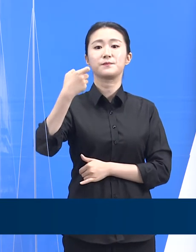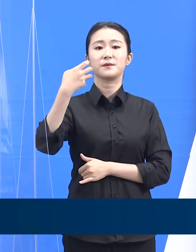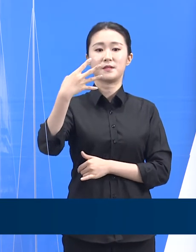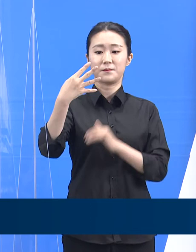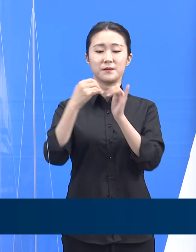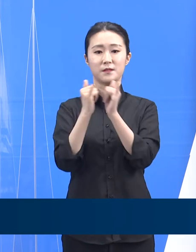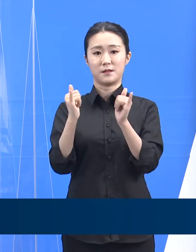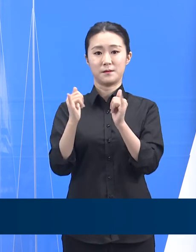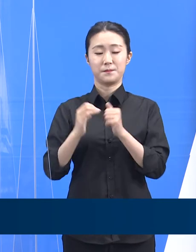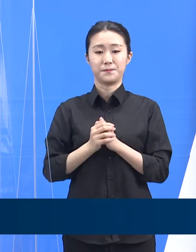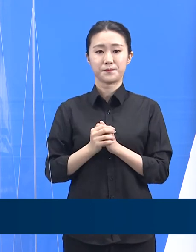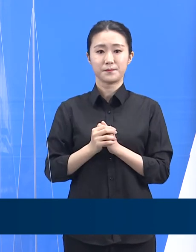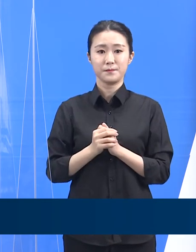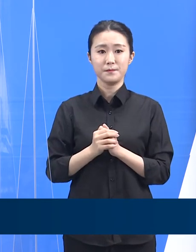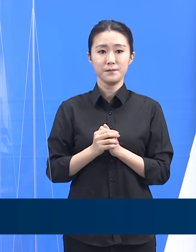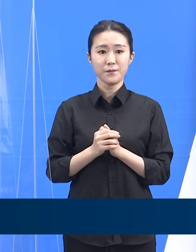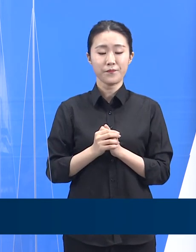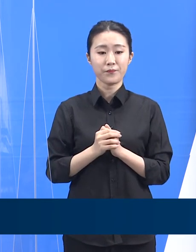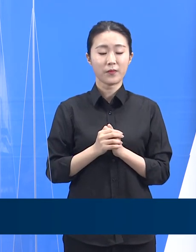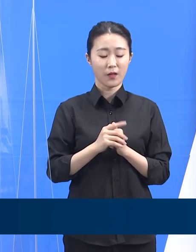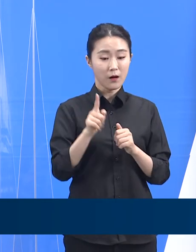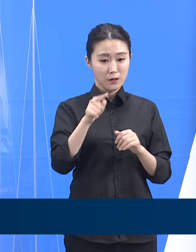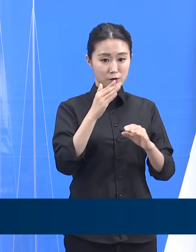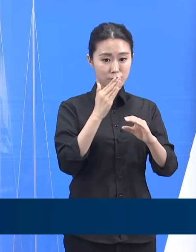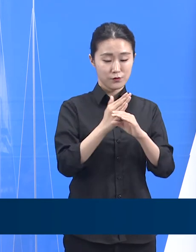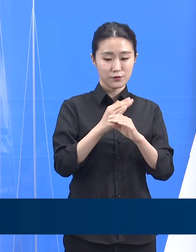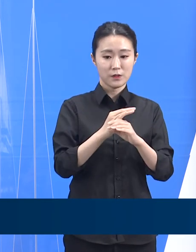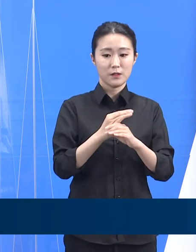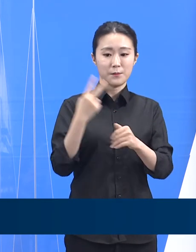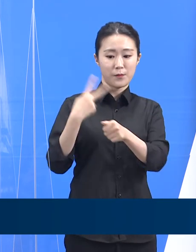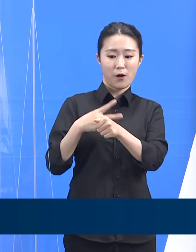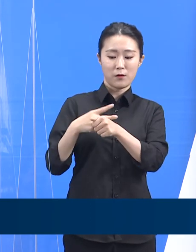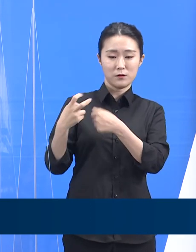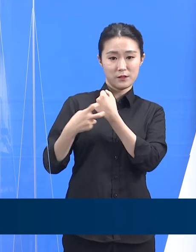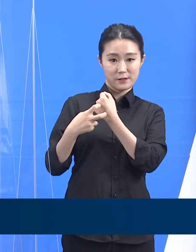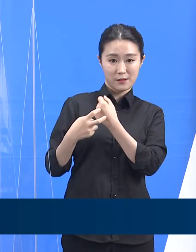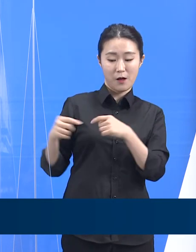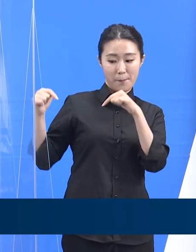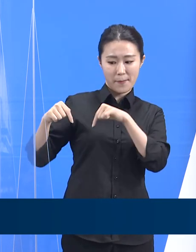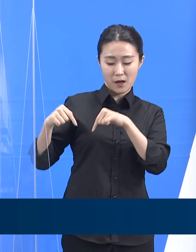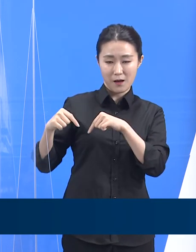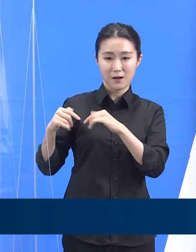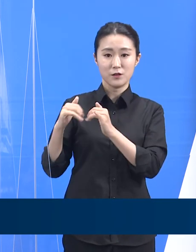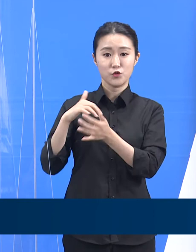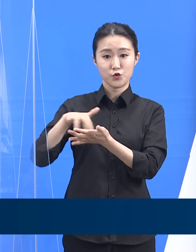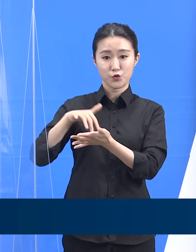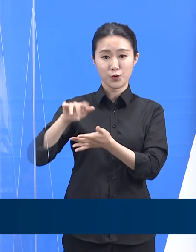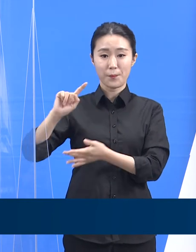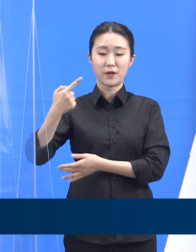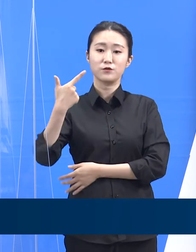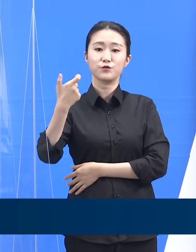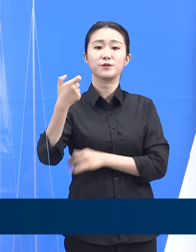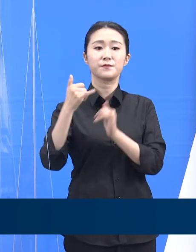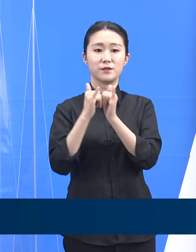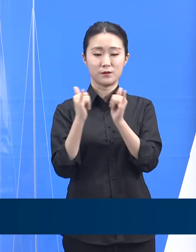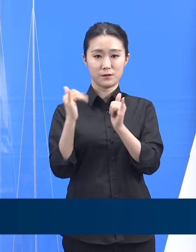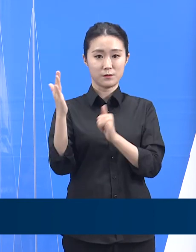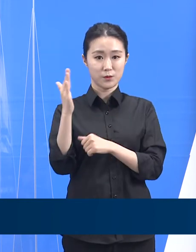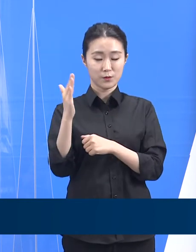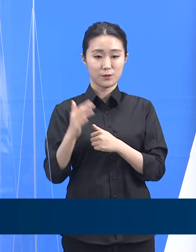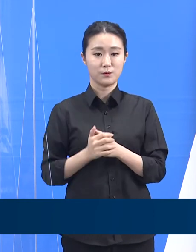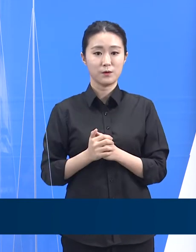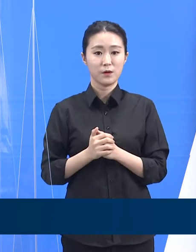자가치료 이용자 중 어르신 상당군 수는 205건이었으며 21명은 의료기관으로 이송 조치하였습니다.